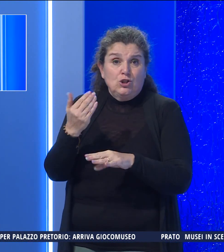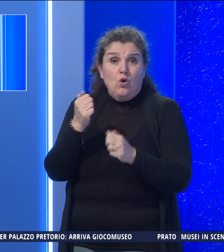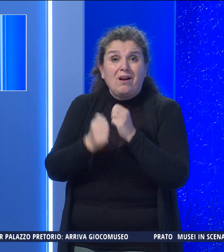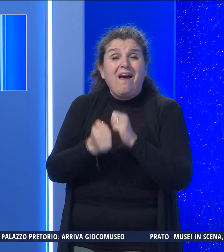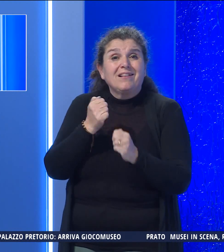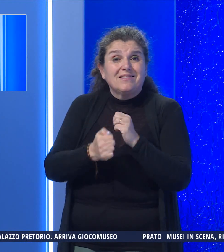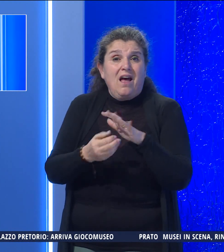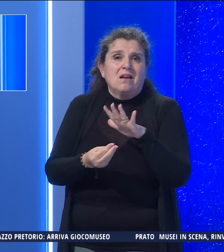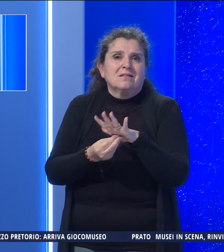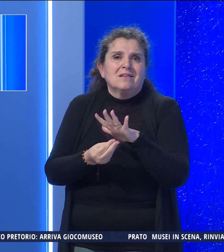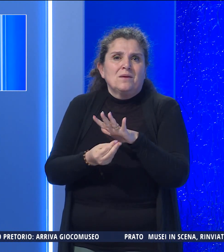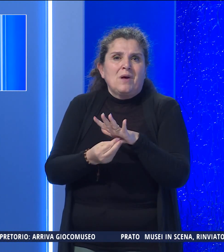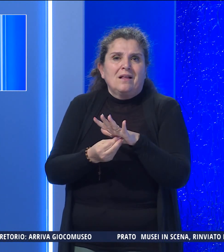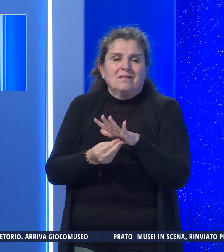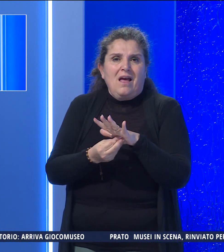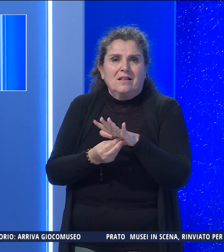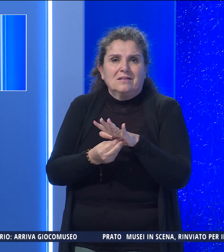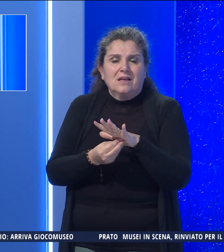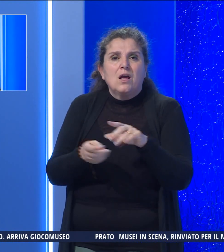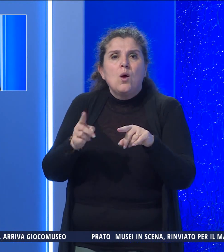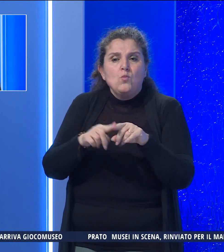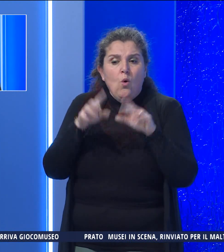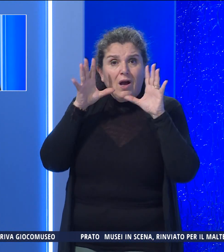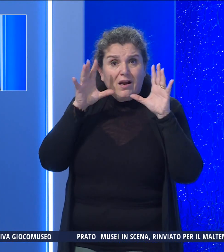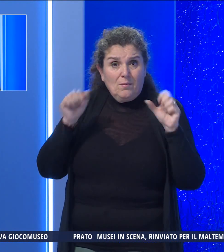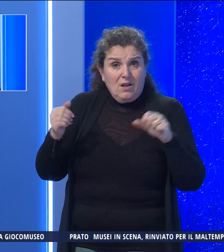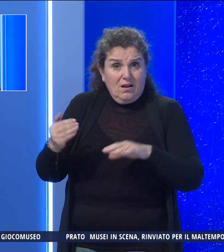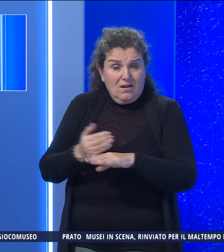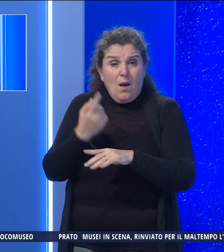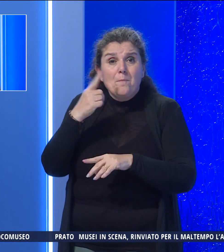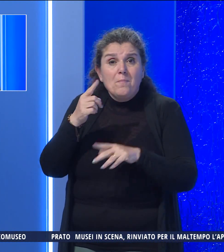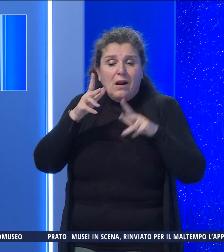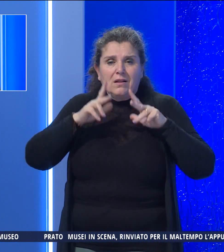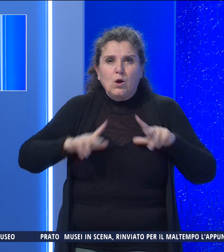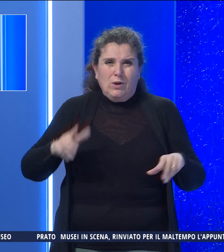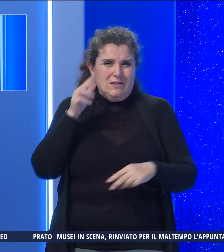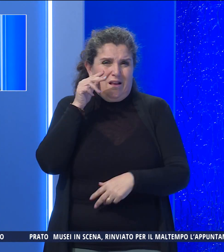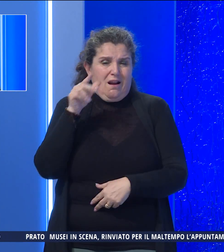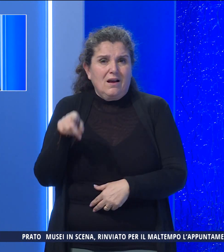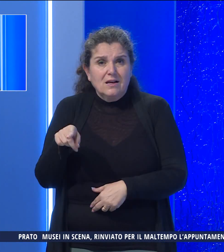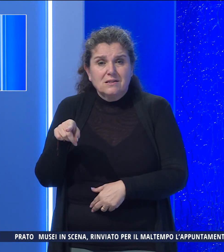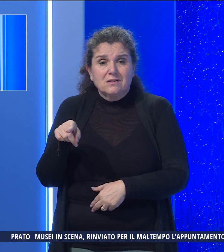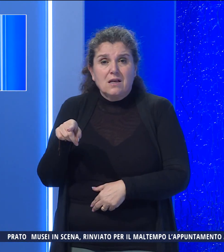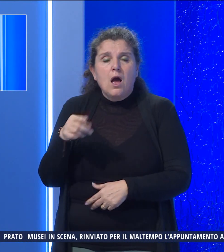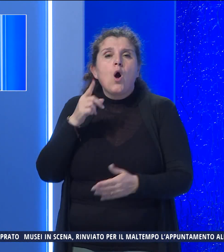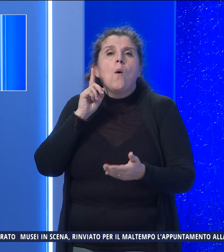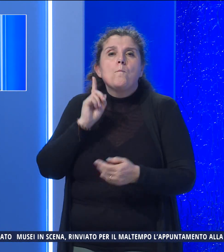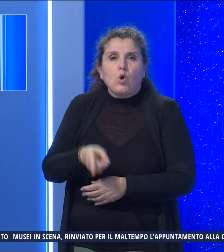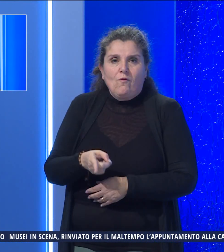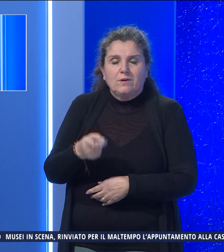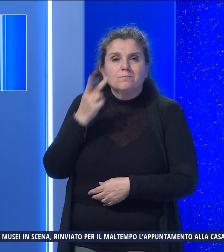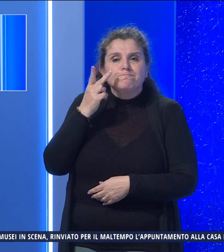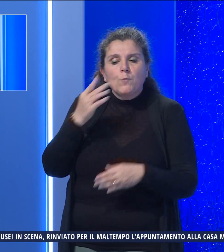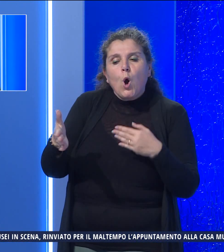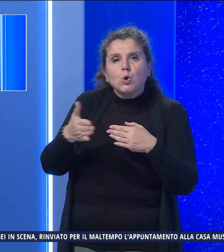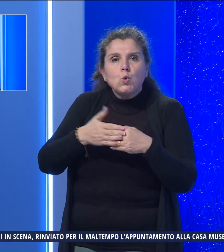danni del personale delle forze dell'ordine intervenute per calmare la ragazza. Il provvedimento prevede la